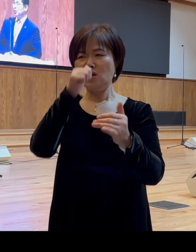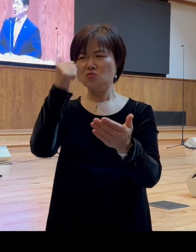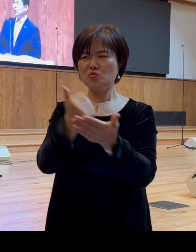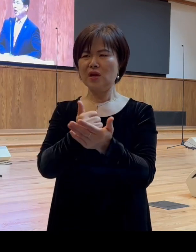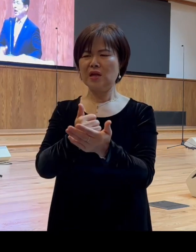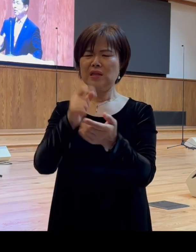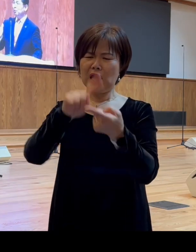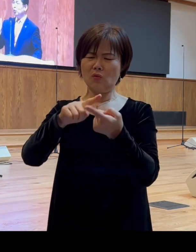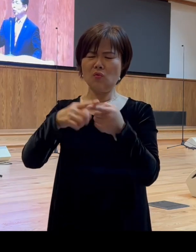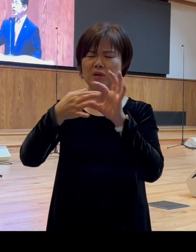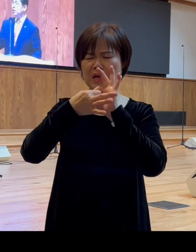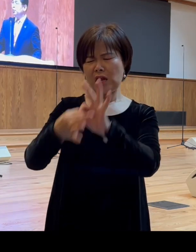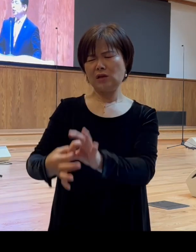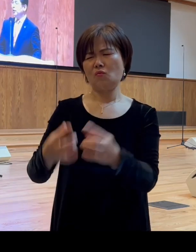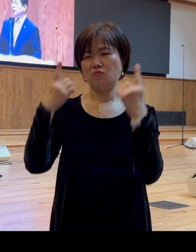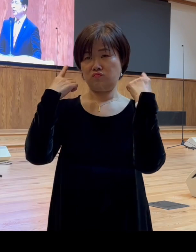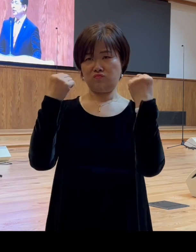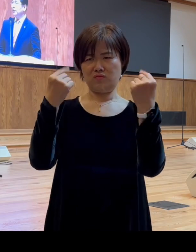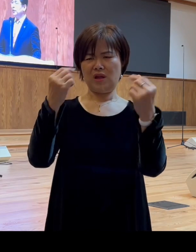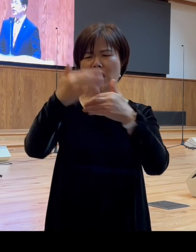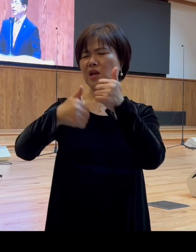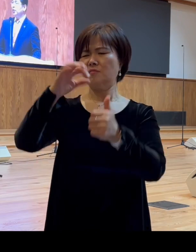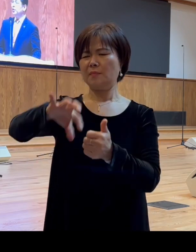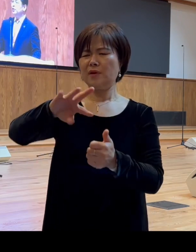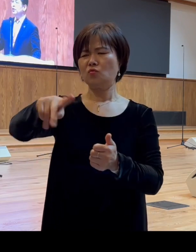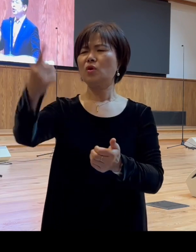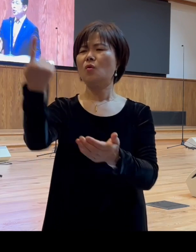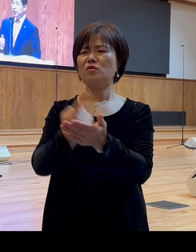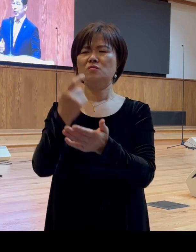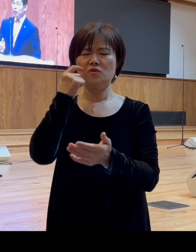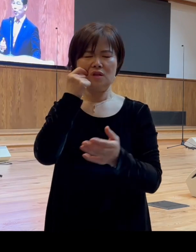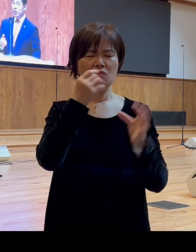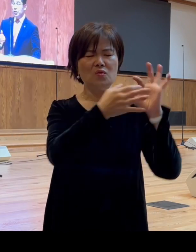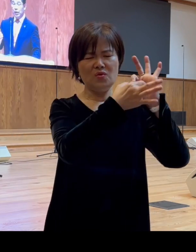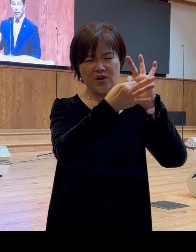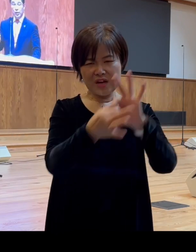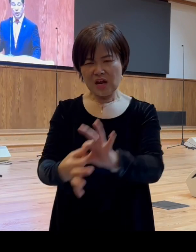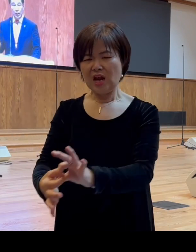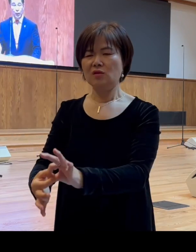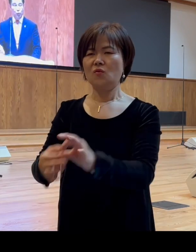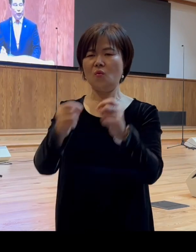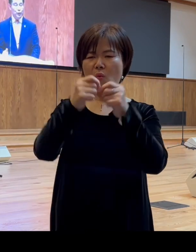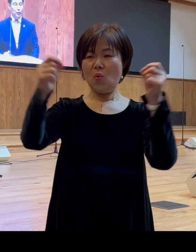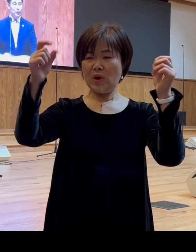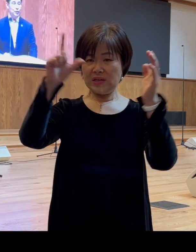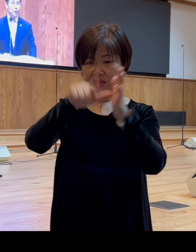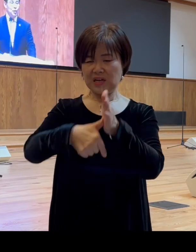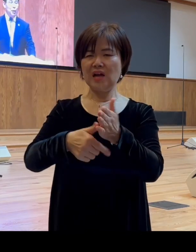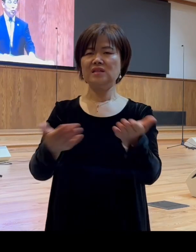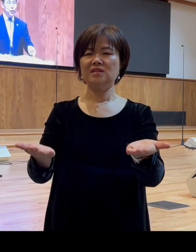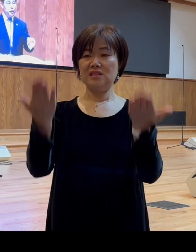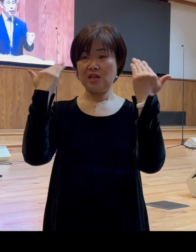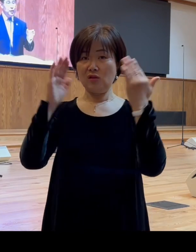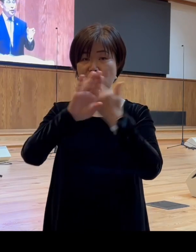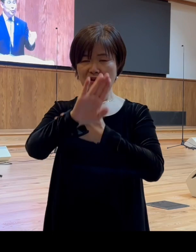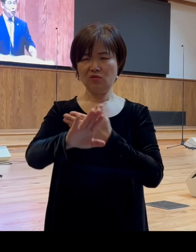하나님 앞으로 돌이키지 못하고 여러분 그는 여전히 오랜 시간이 지난 이후에도 바울이 디모데에게